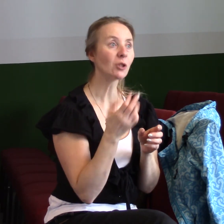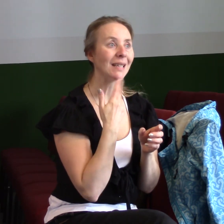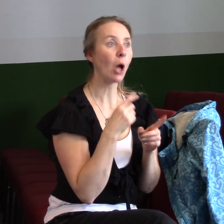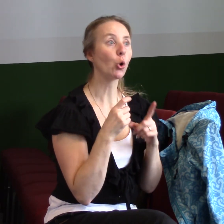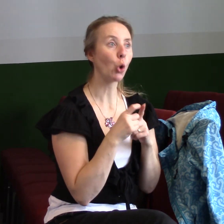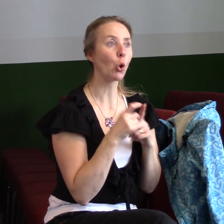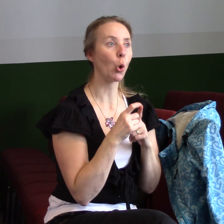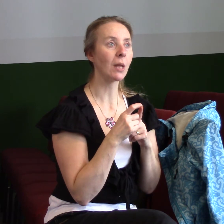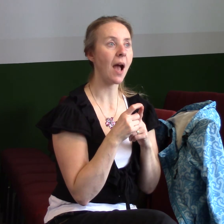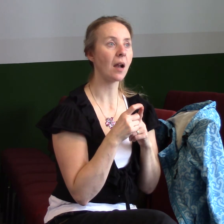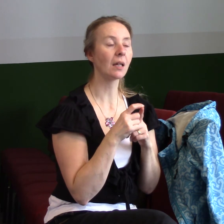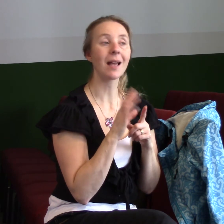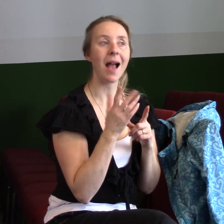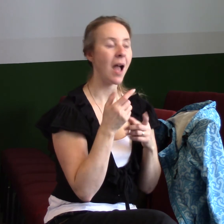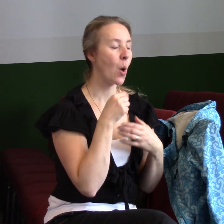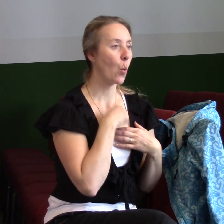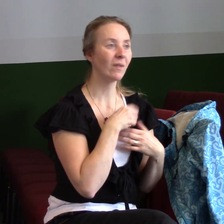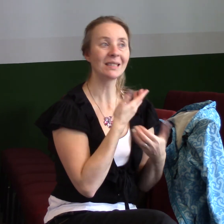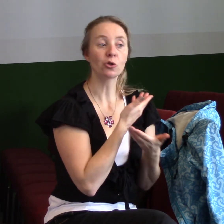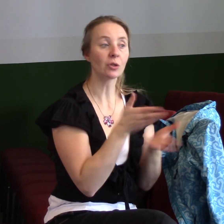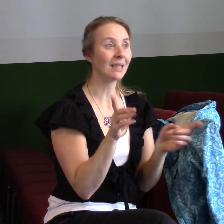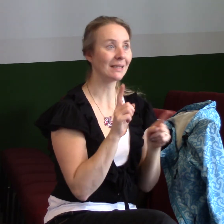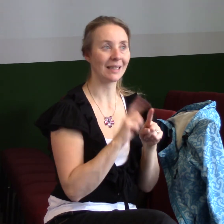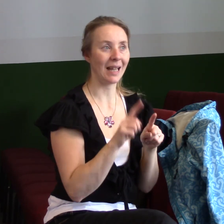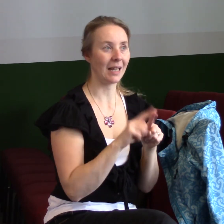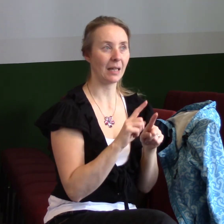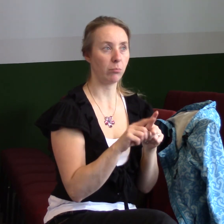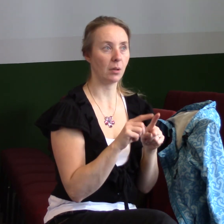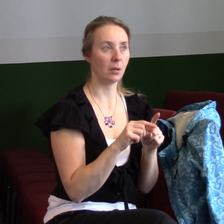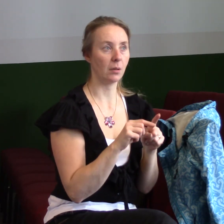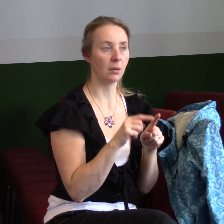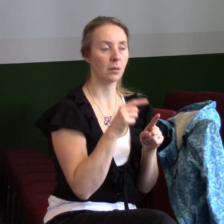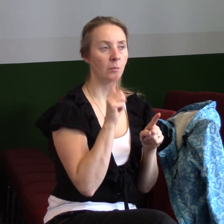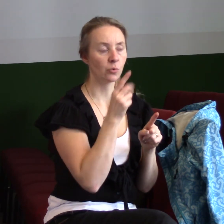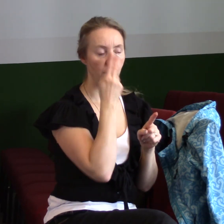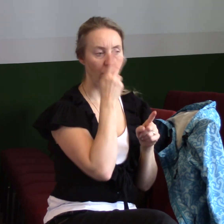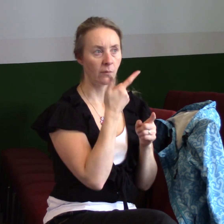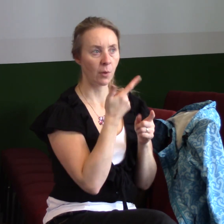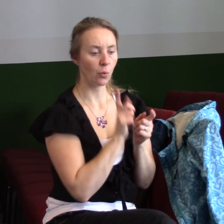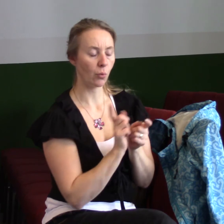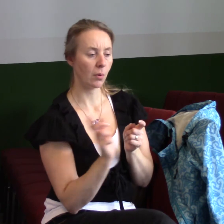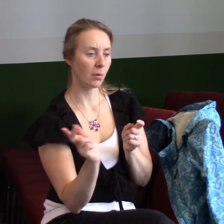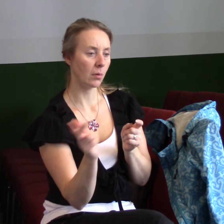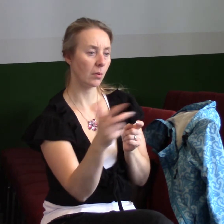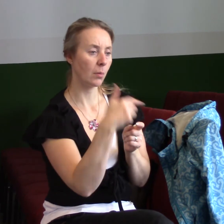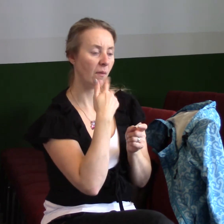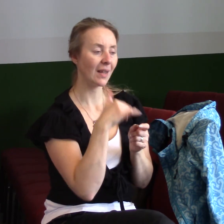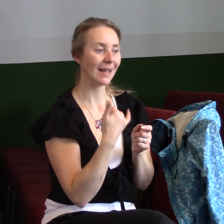vám ničem nic nescházelo. Zkuste se na to pět z druhé strany, co tady říká Jakub. Chcete, aby vám nic